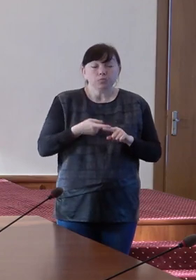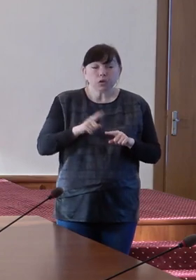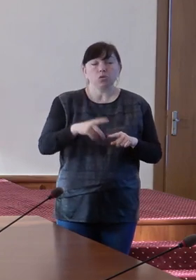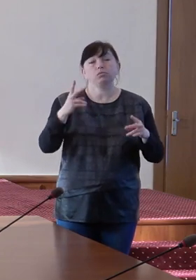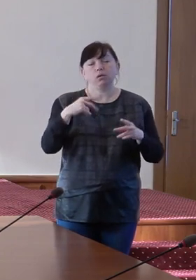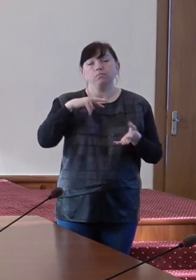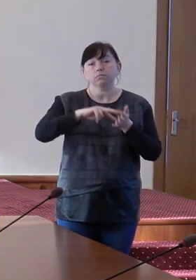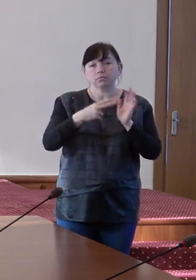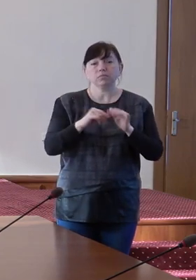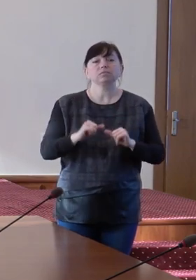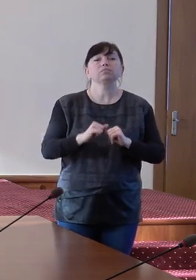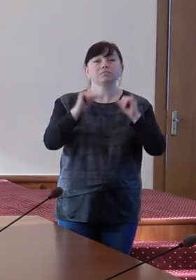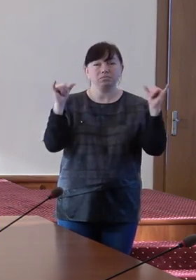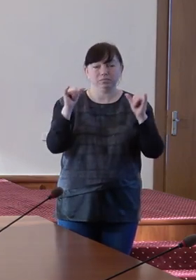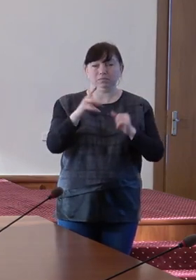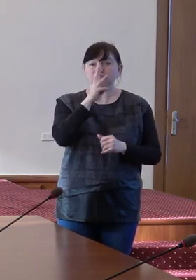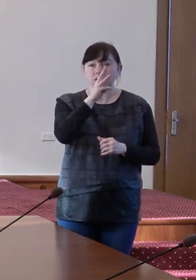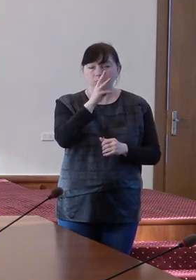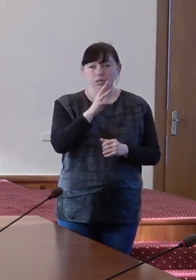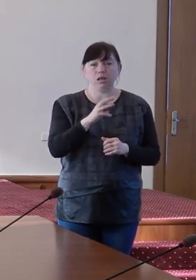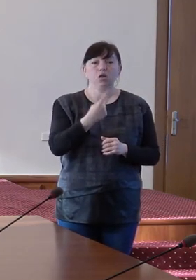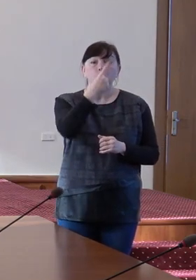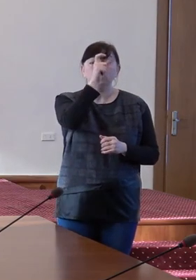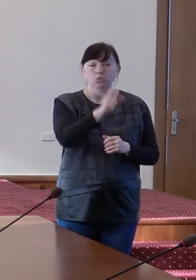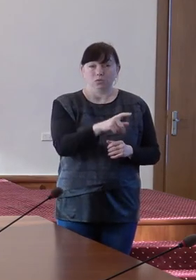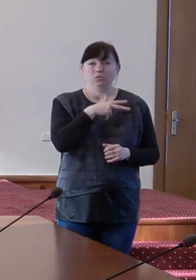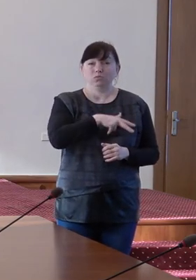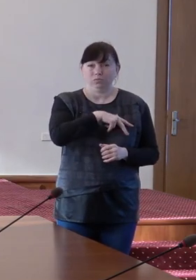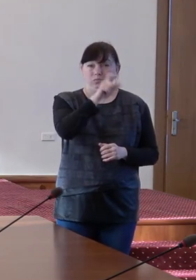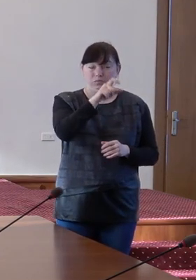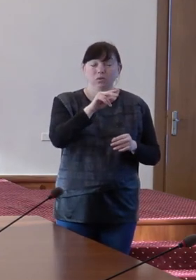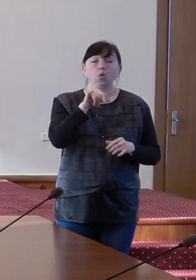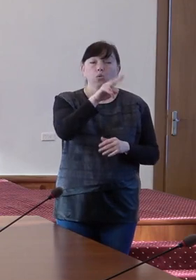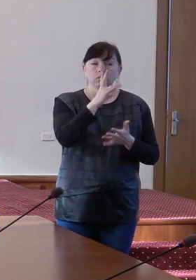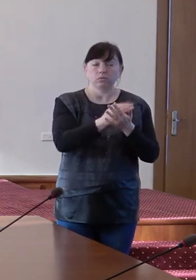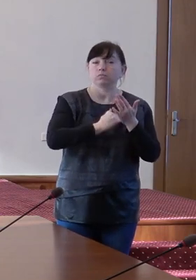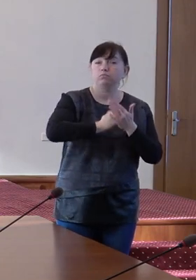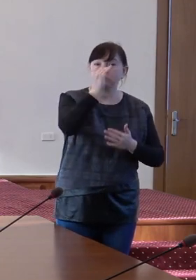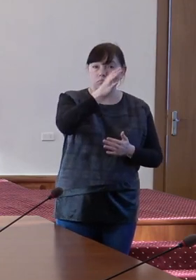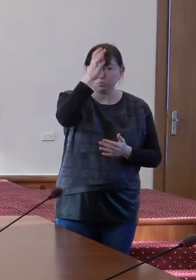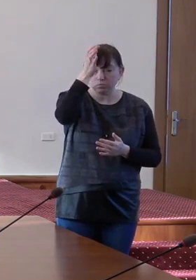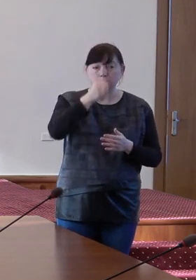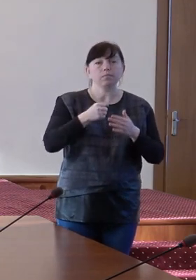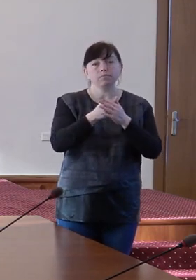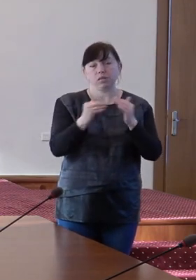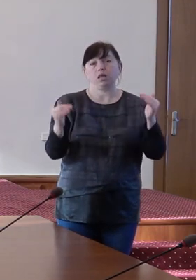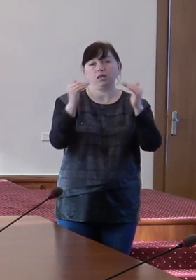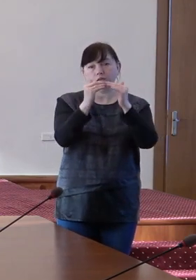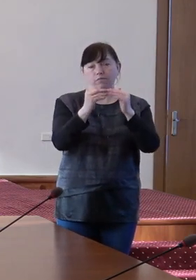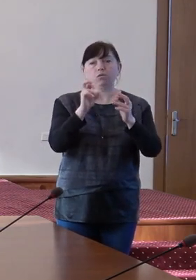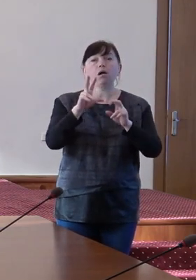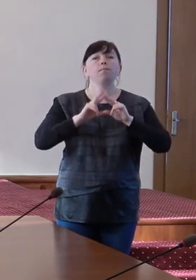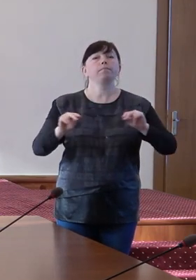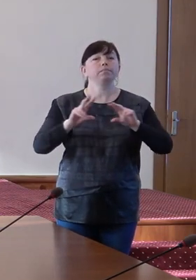majorem clasele de salarizare a unui asistență social care are studii superioare până la nivelul unui cadru